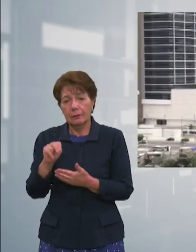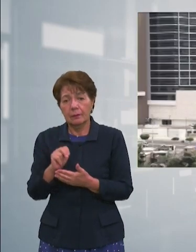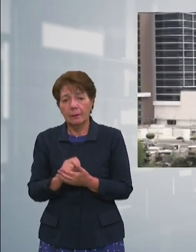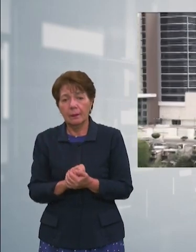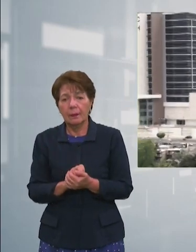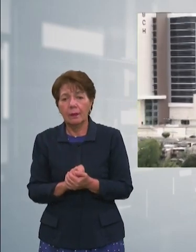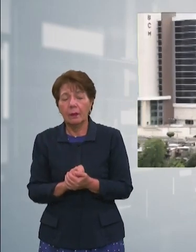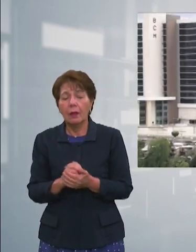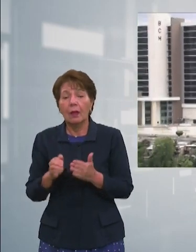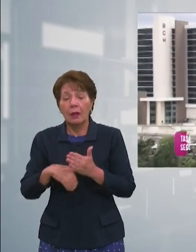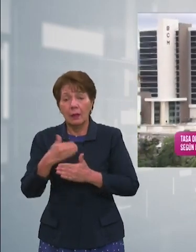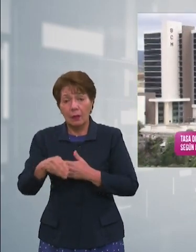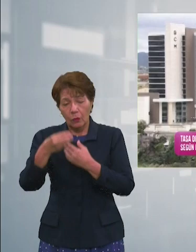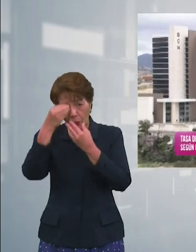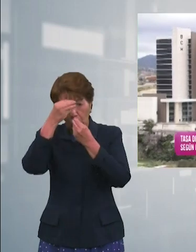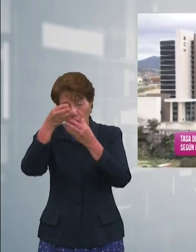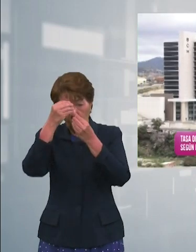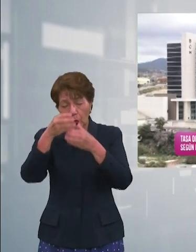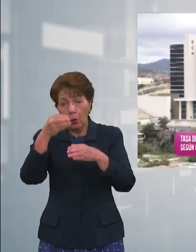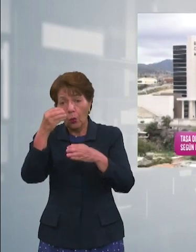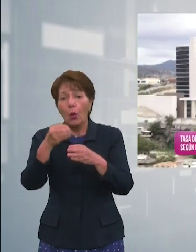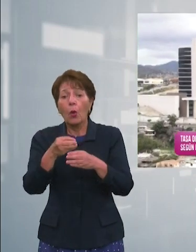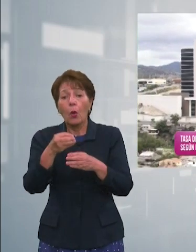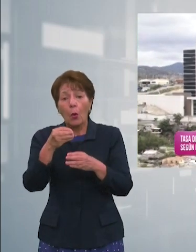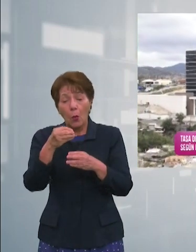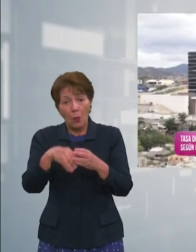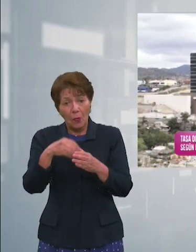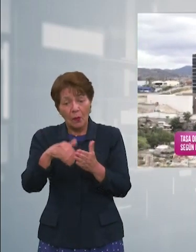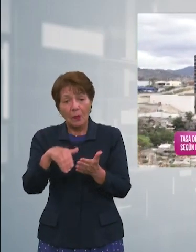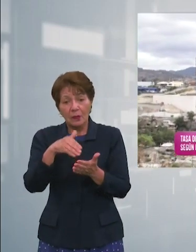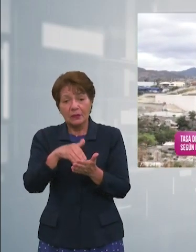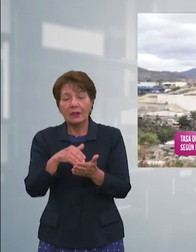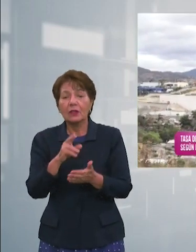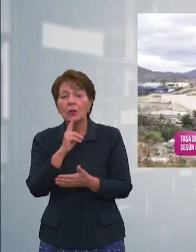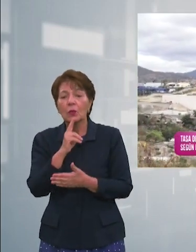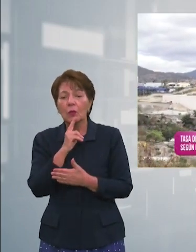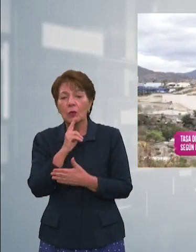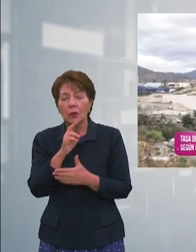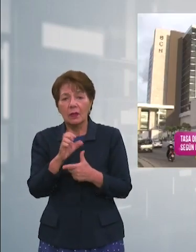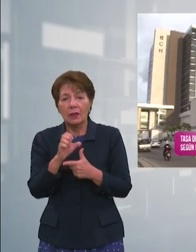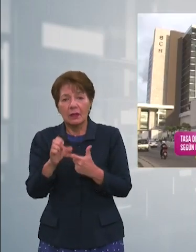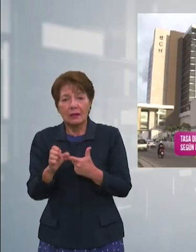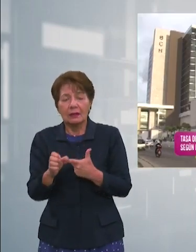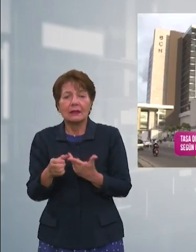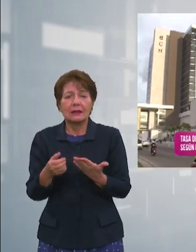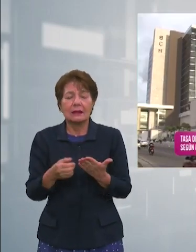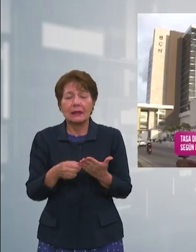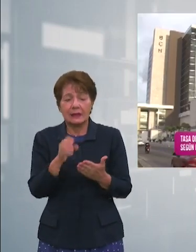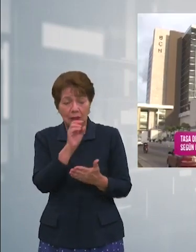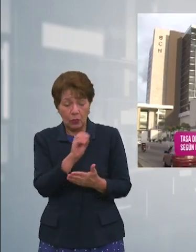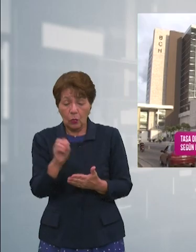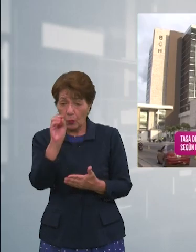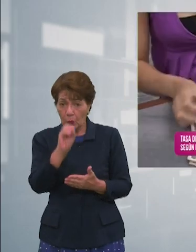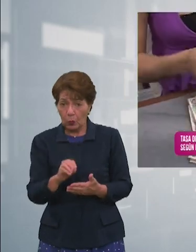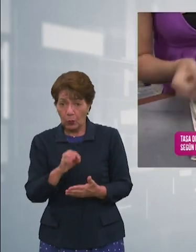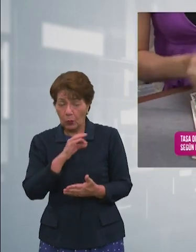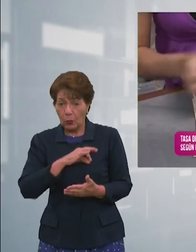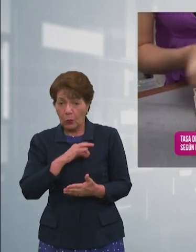el anuncio realizado por el Banco Central Honduras se elevó a partir de este día la tasa de política monetaria medida que según el secretario de finanzas